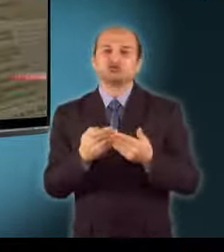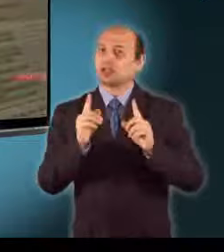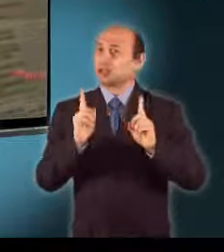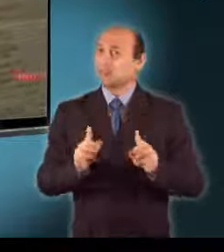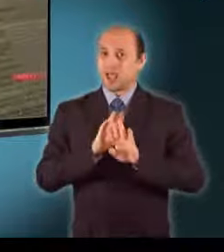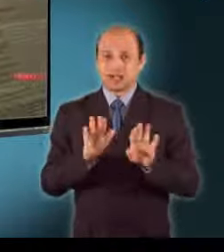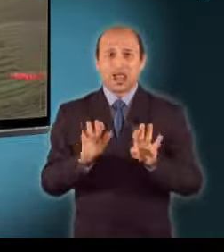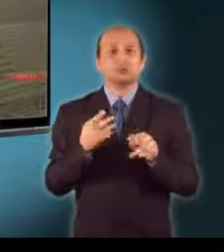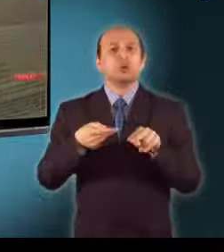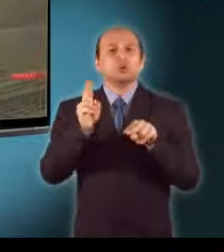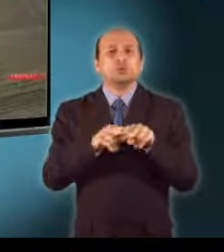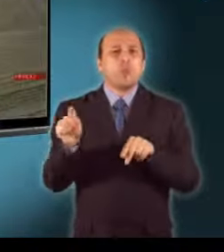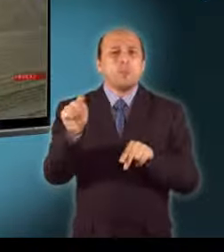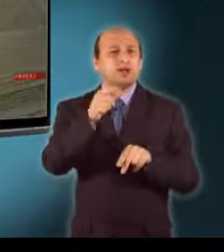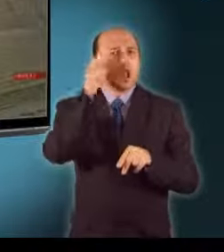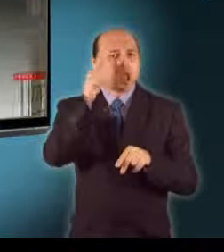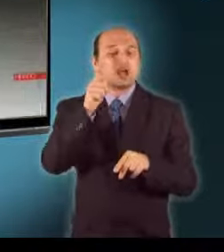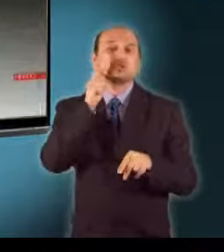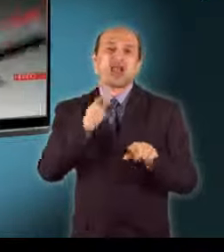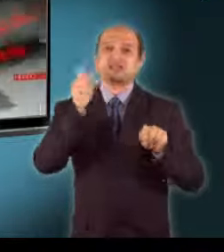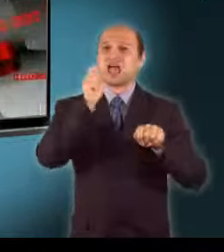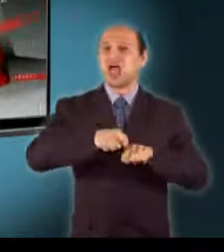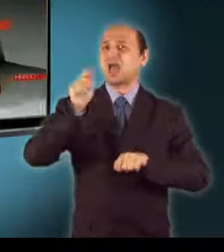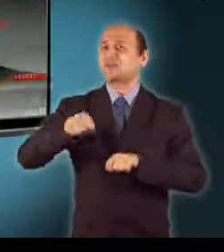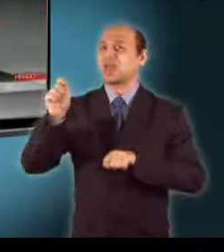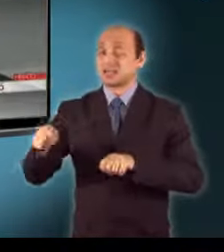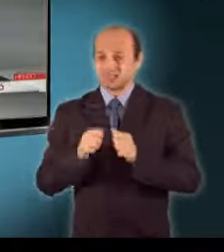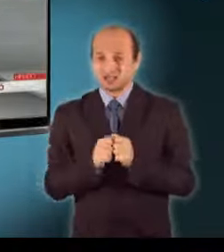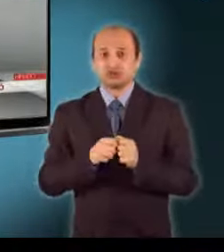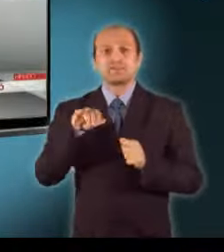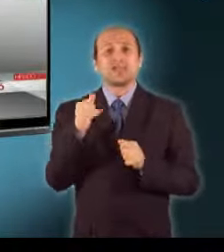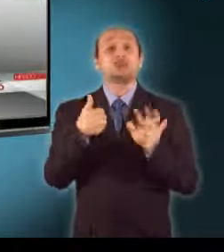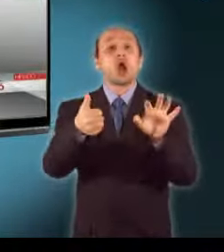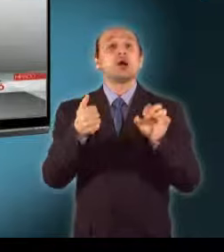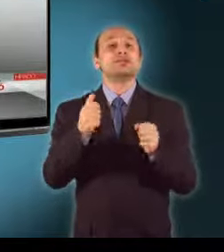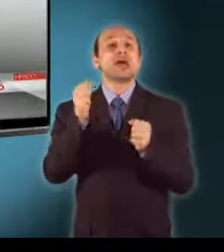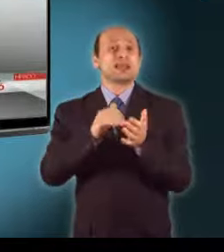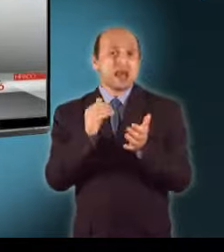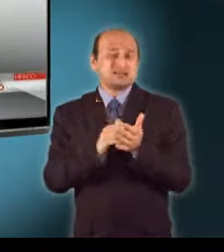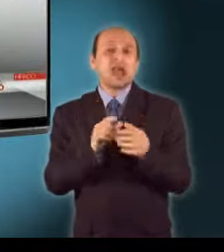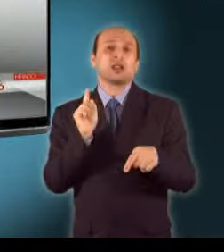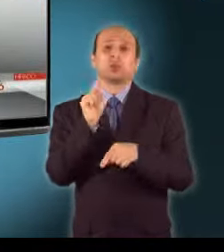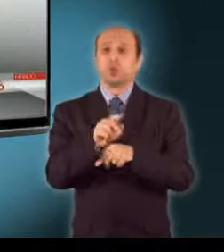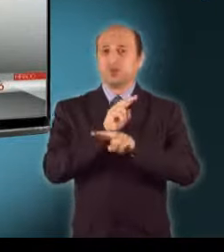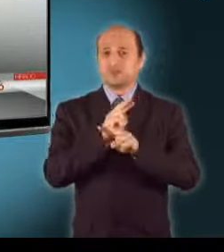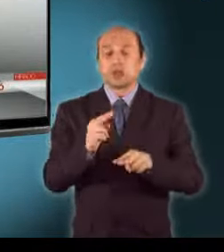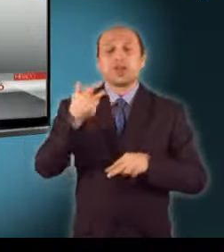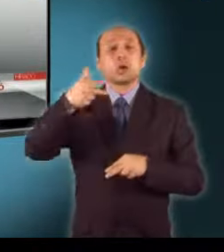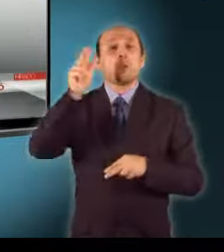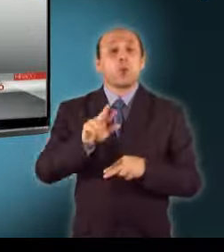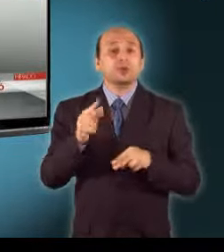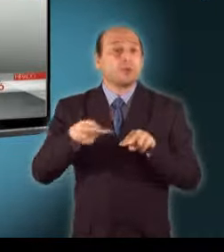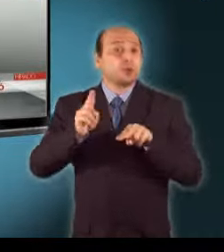tucat lakás kerül kalapács alá. A PSZÁF adatai szerint már a 600 ezeret is meghaladta azok száma, akik több mint három hónapja nem tudják fizetni